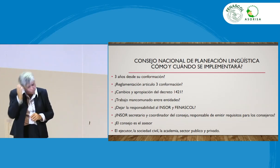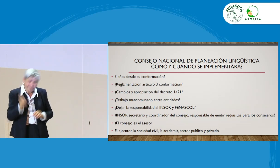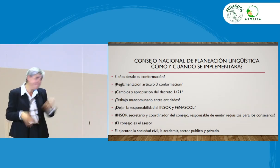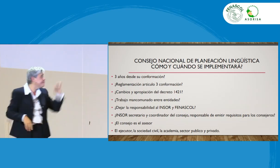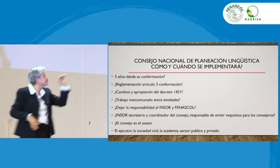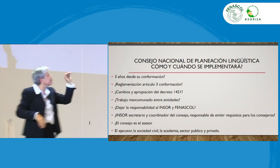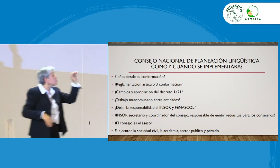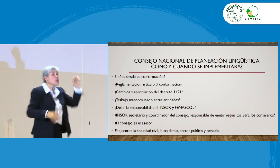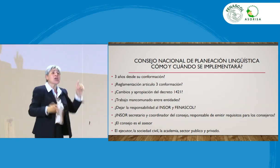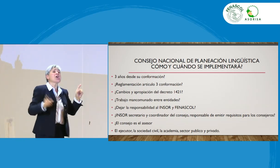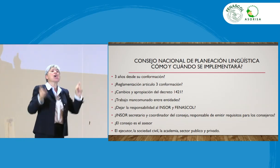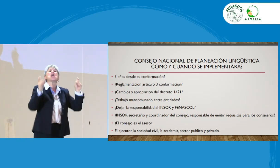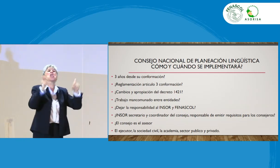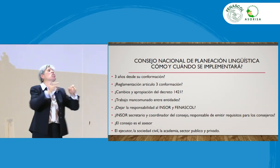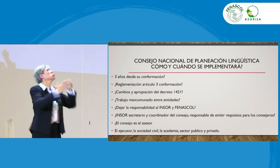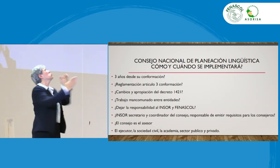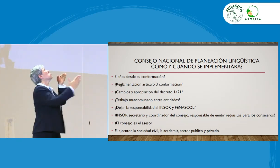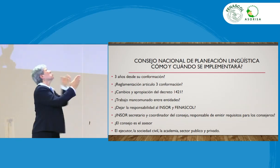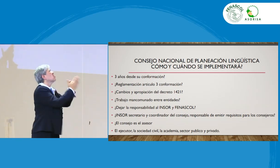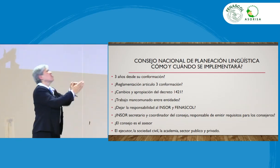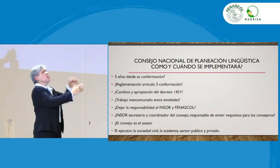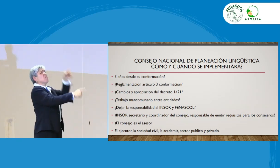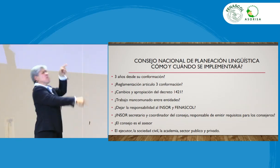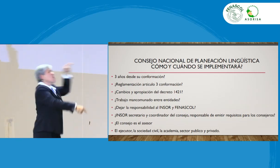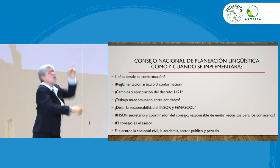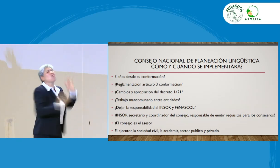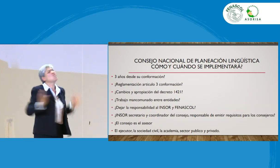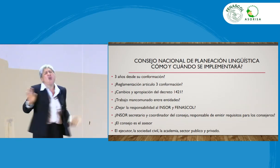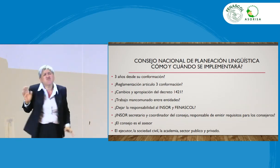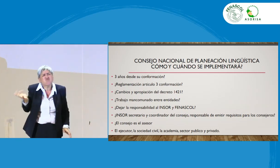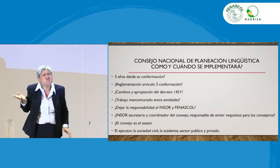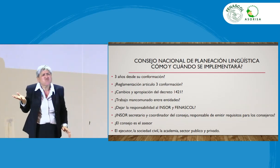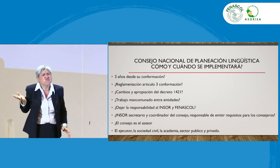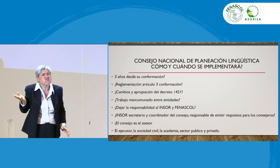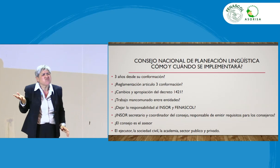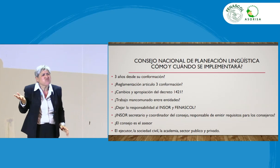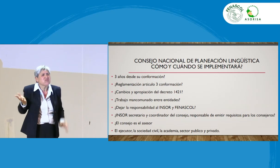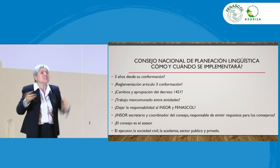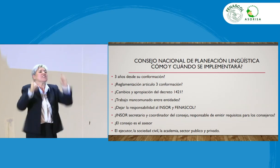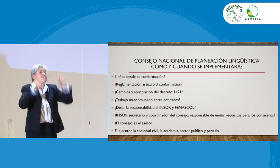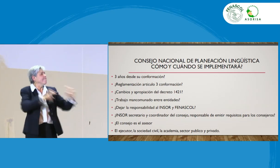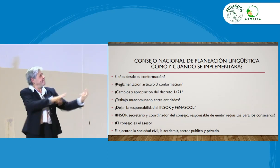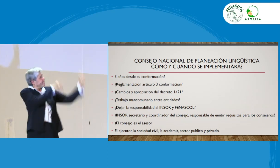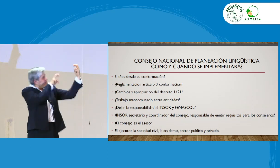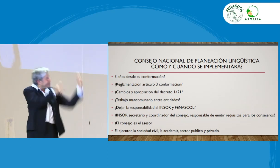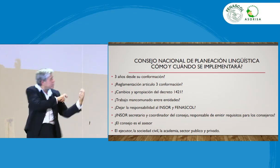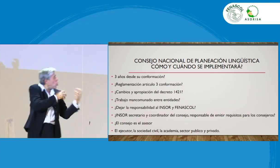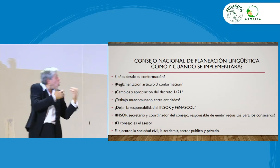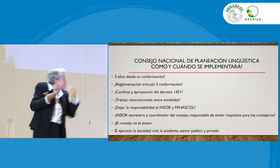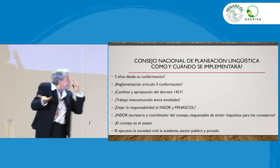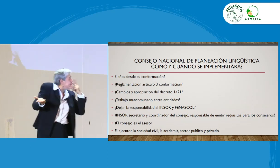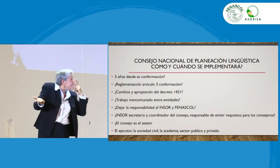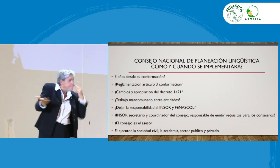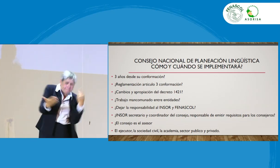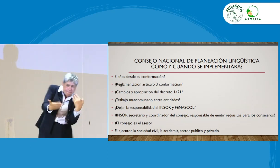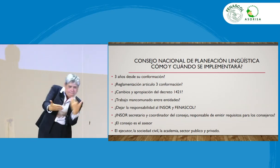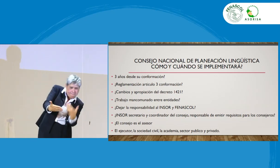tenemos que preguntarle al Ministerio, de parte del INSOR, y, pues, cuál es el tema, pues, tenemos que sentarnos y mostrar lo que está